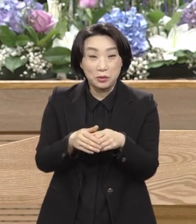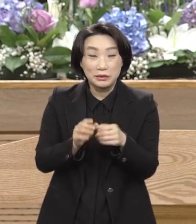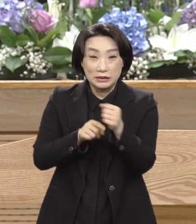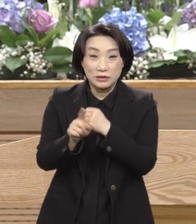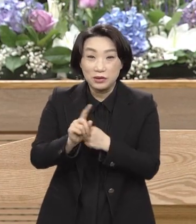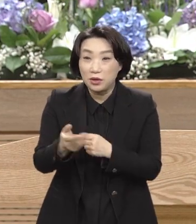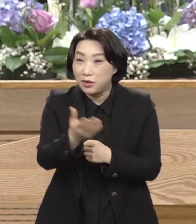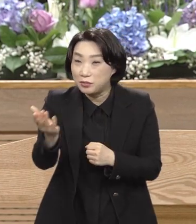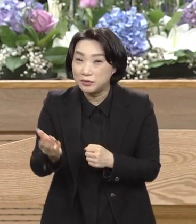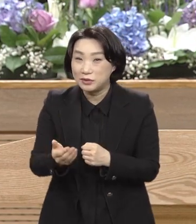말일까.